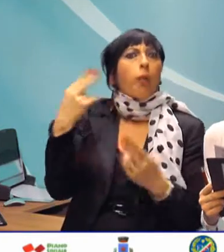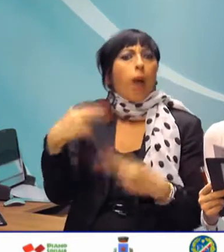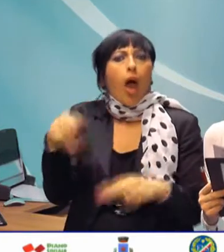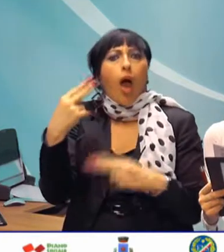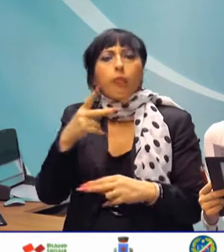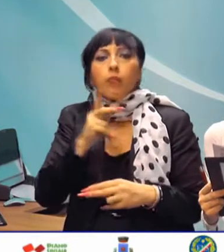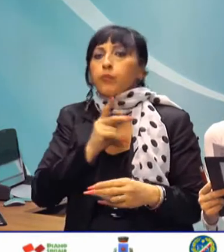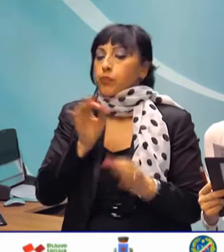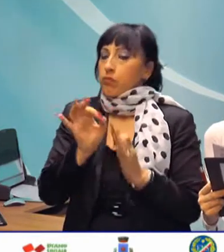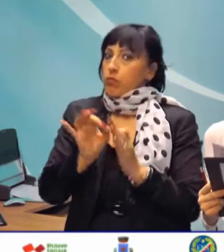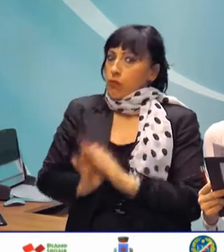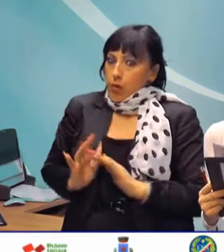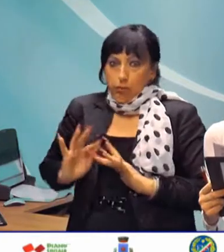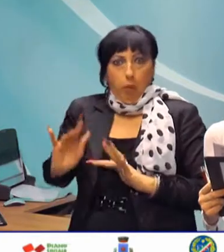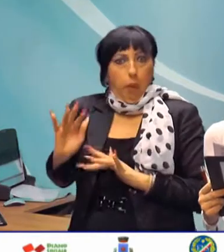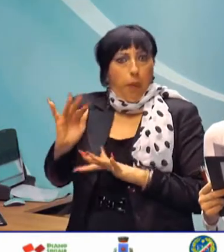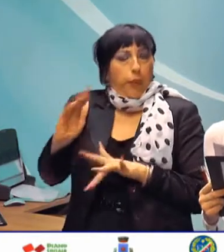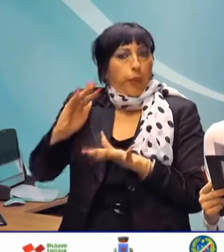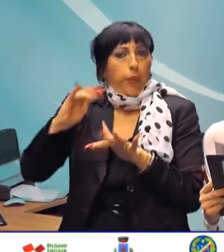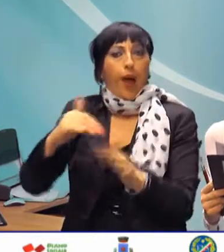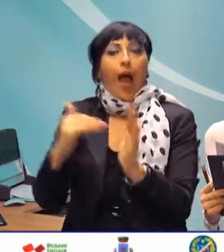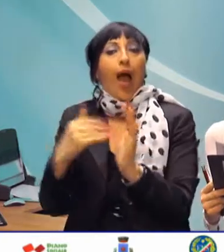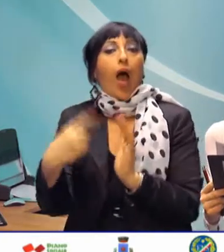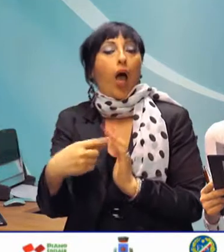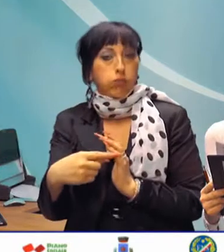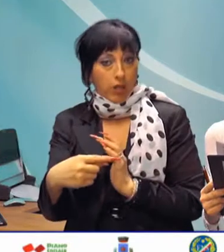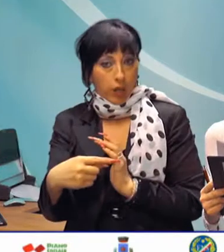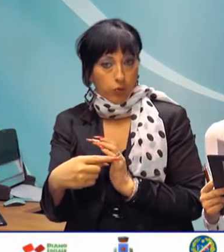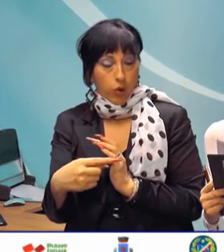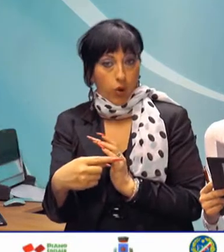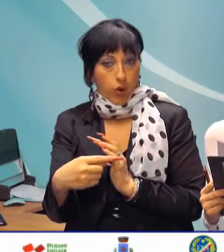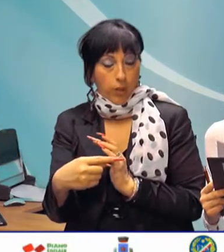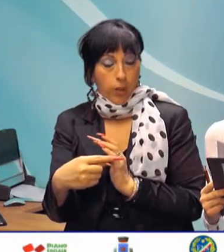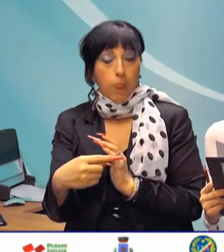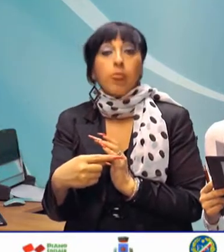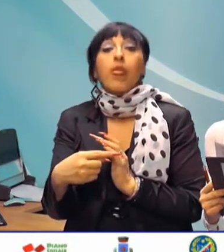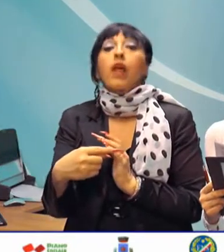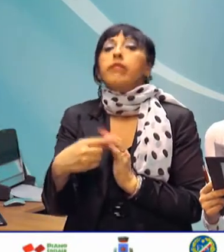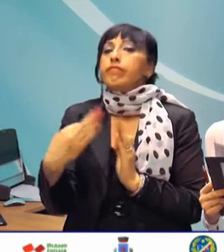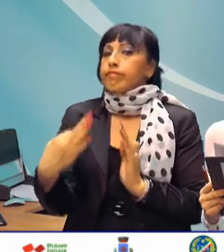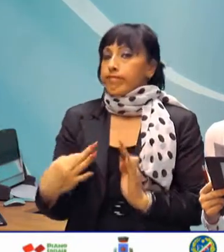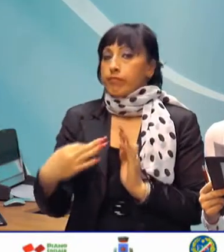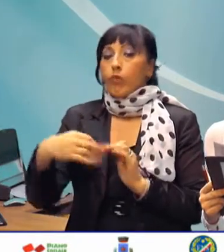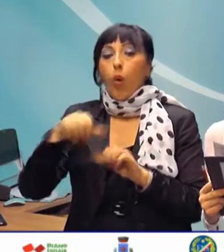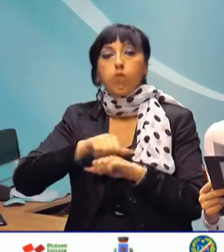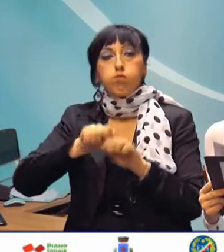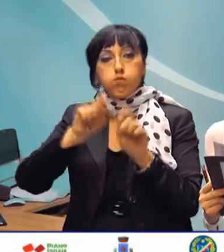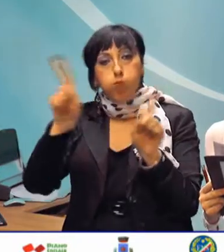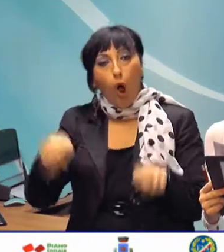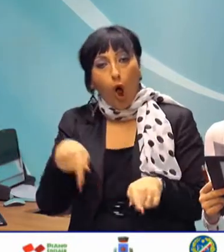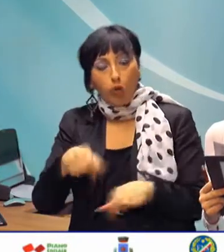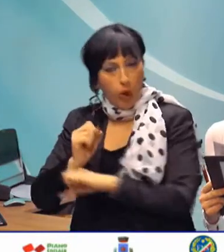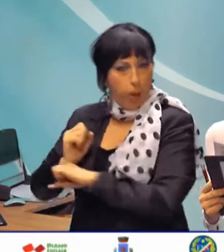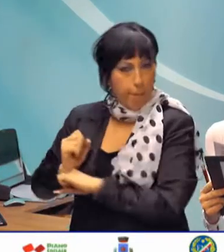e le forze dell'ordine si sono proiettati nell'abitazione del prete. Qui hanno deciso di sfondare il portone. I